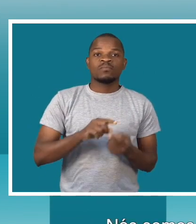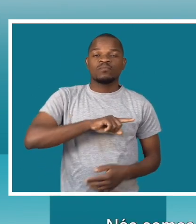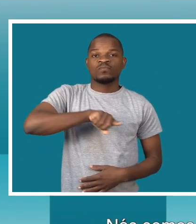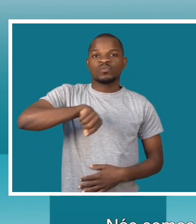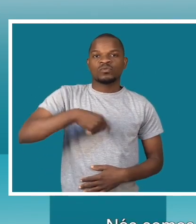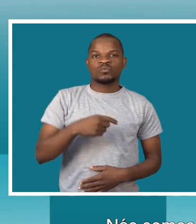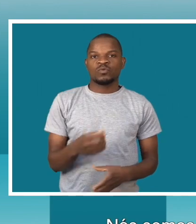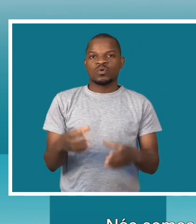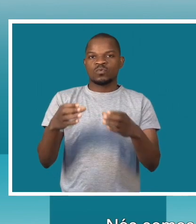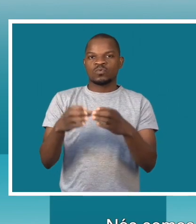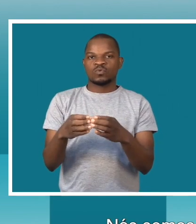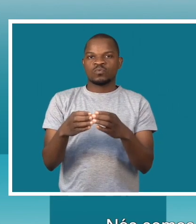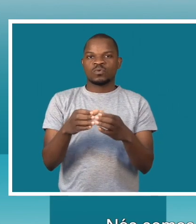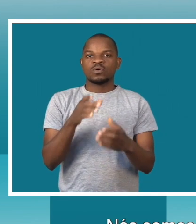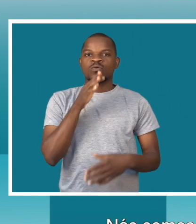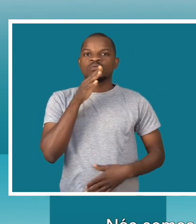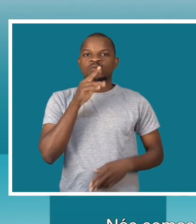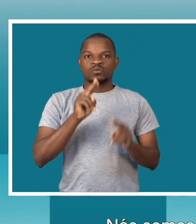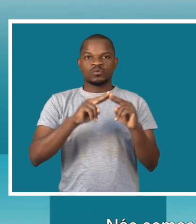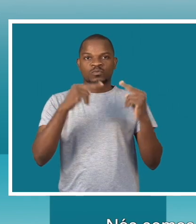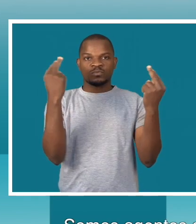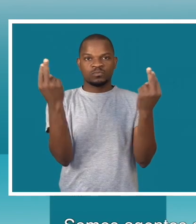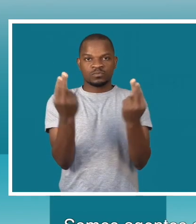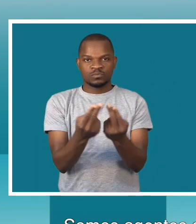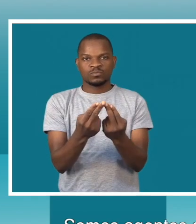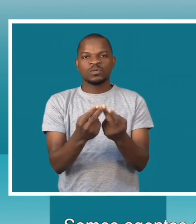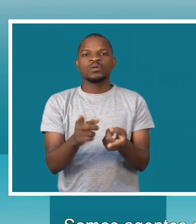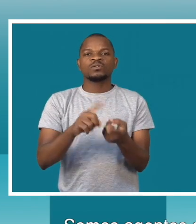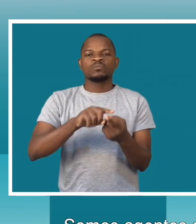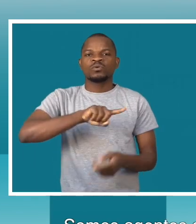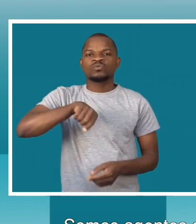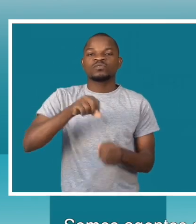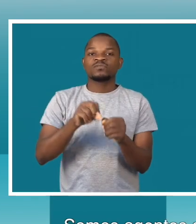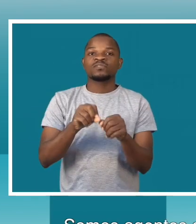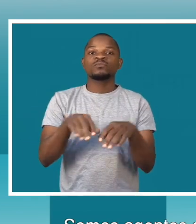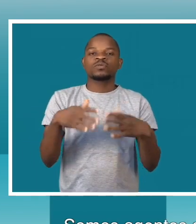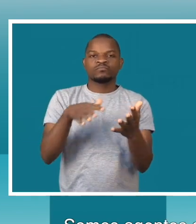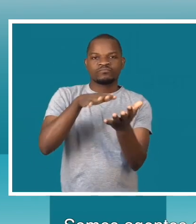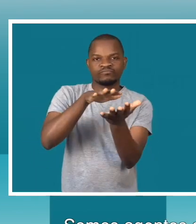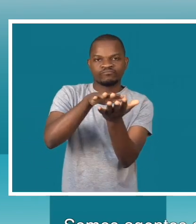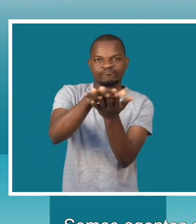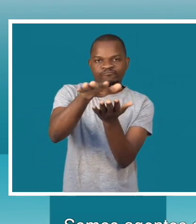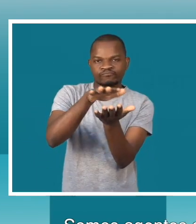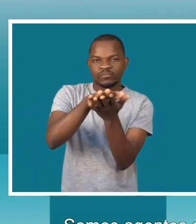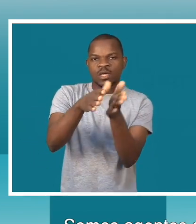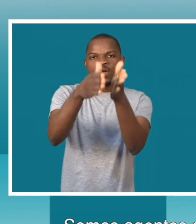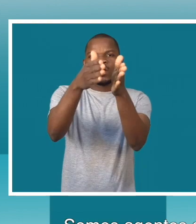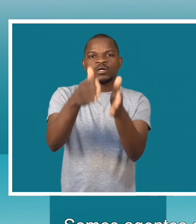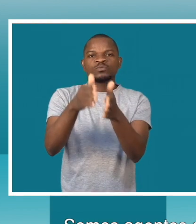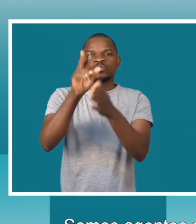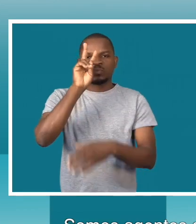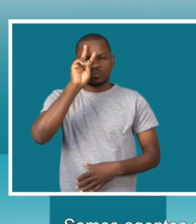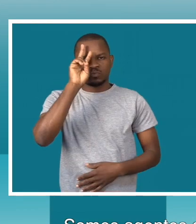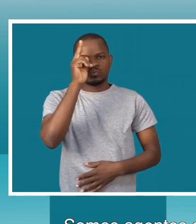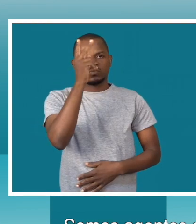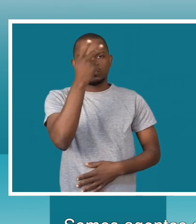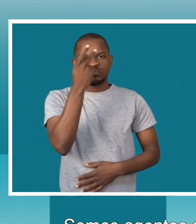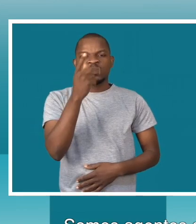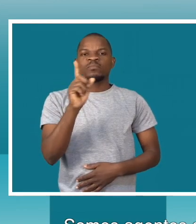somos a equipe do Conselho Municipal, somos agentes de sensibilização e consciencialização sobre a venda